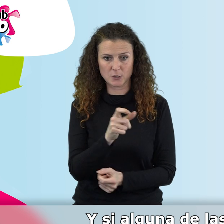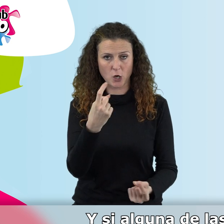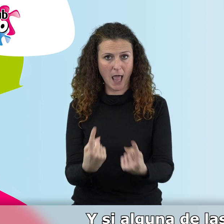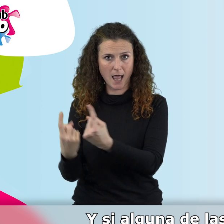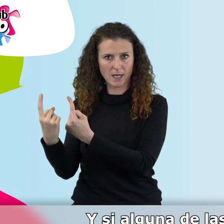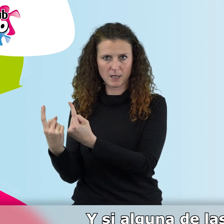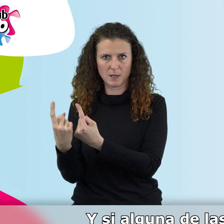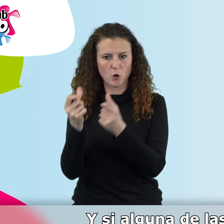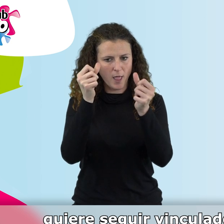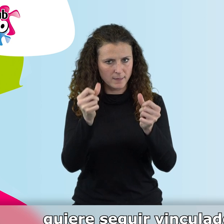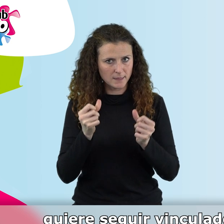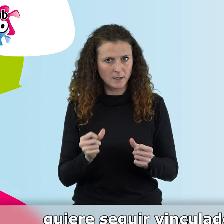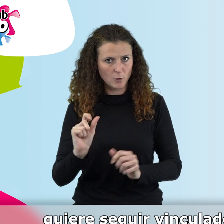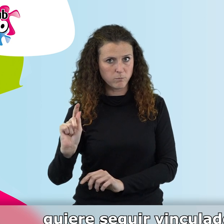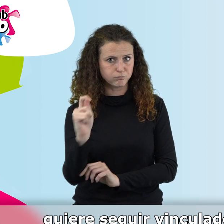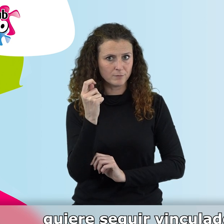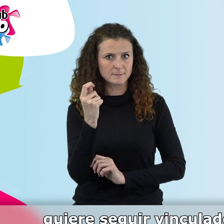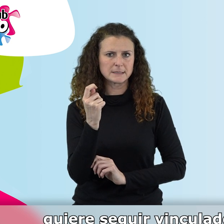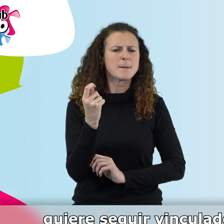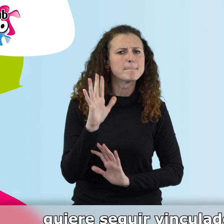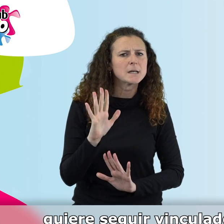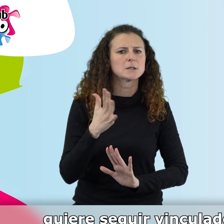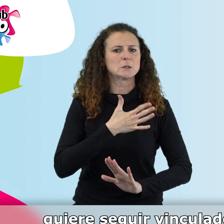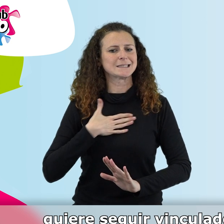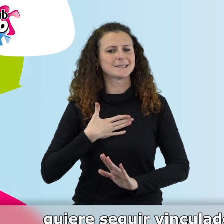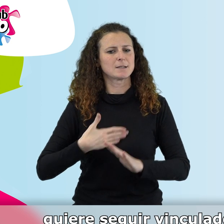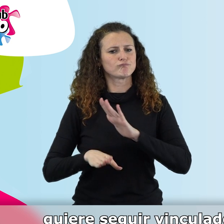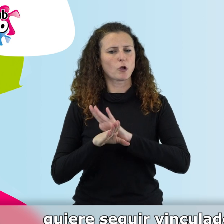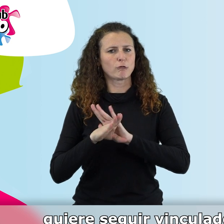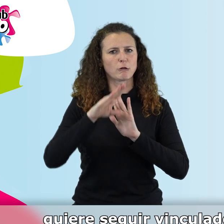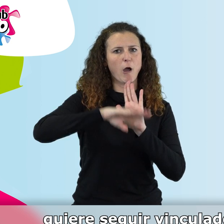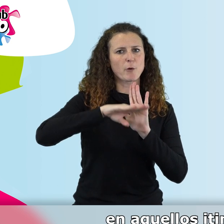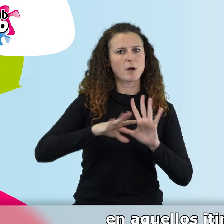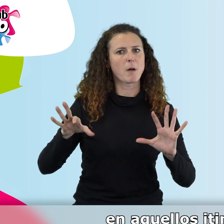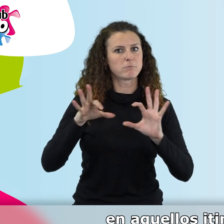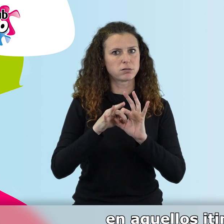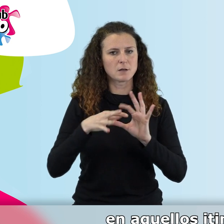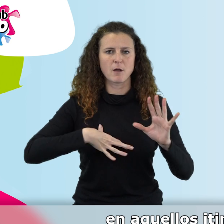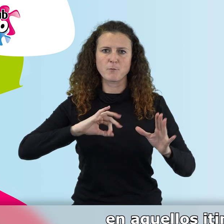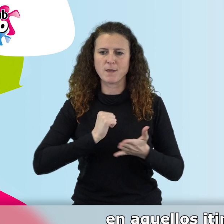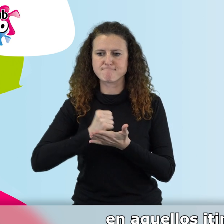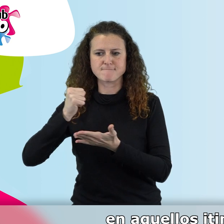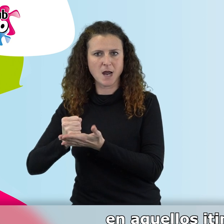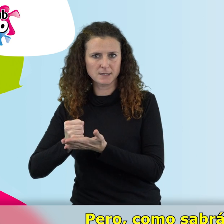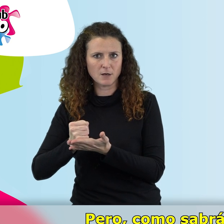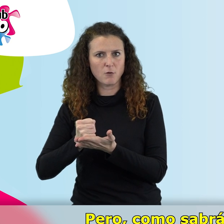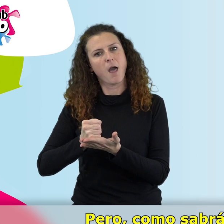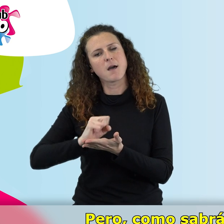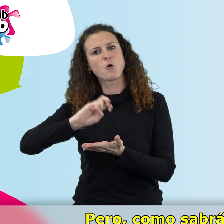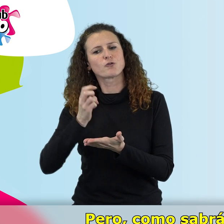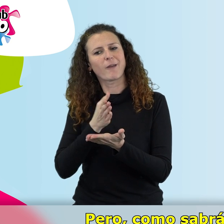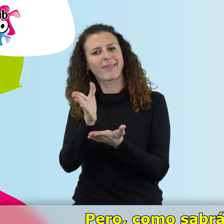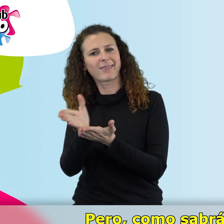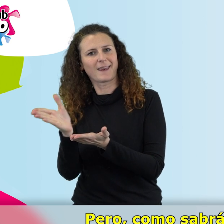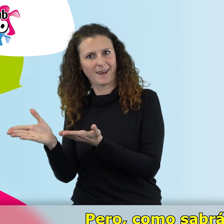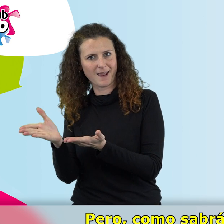obtenido este diploma quieren seguir vinculados al programa, pueden seguir matriculados en aquellos itinerarios que no hicieron. Pero como